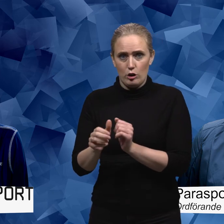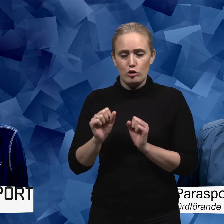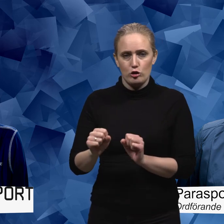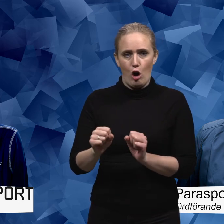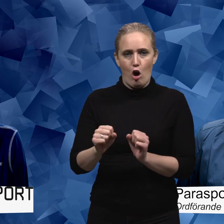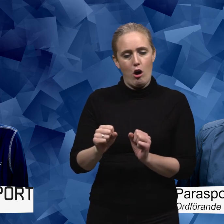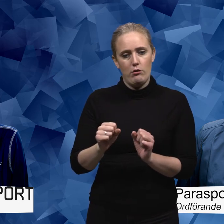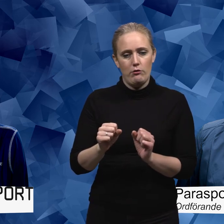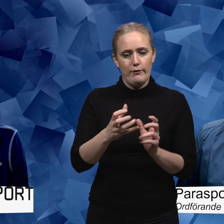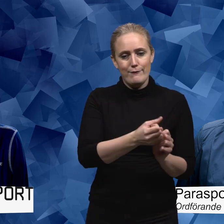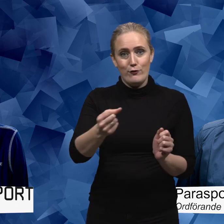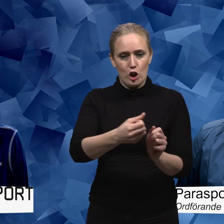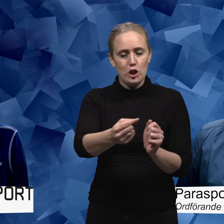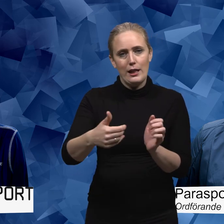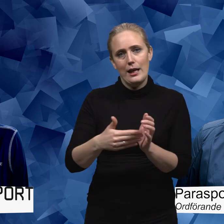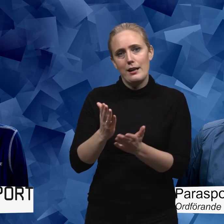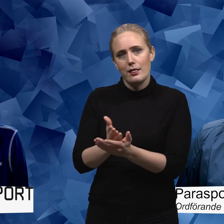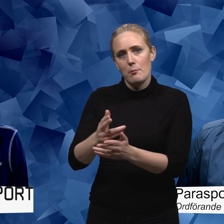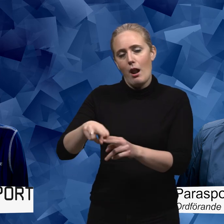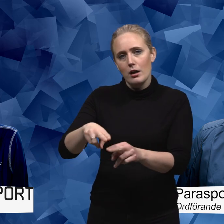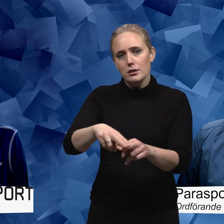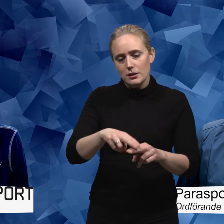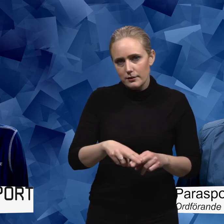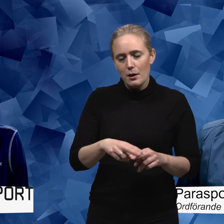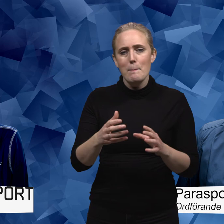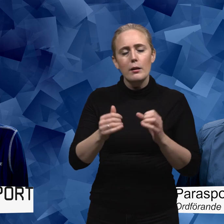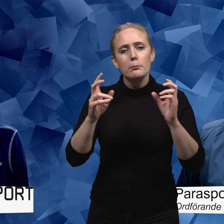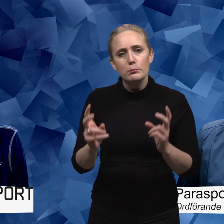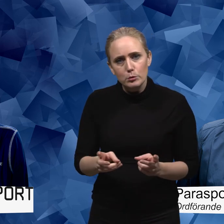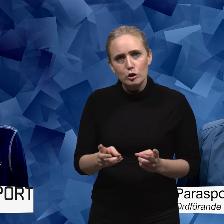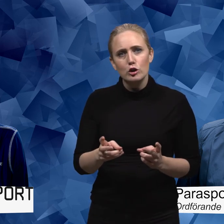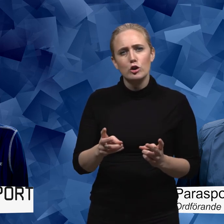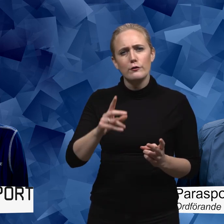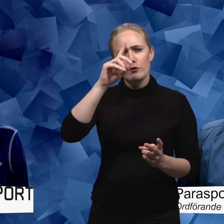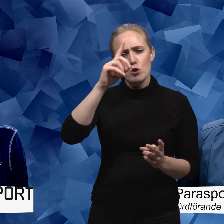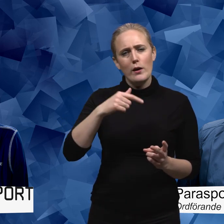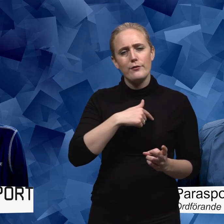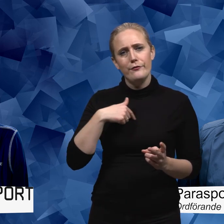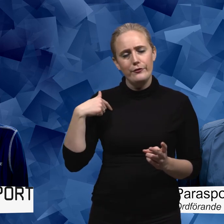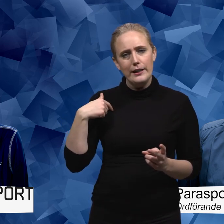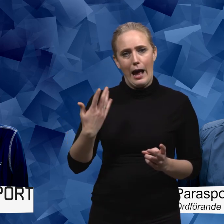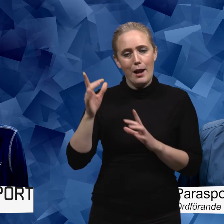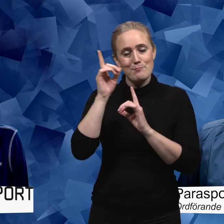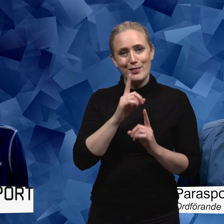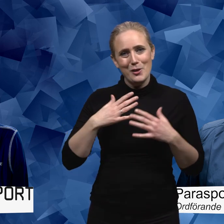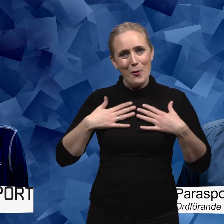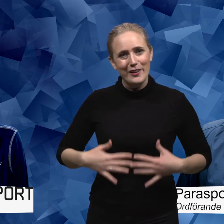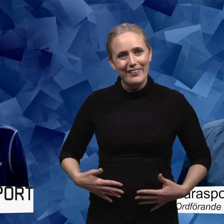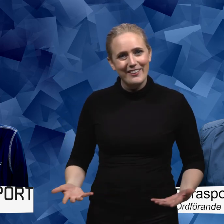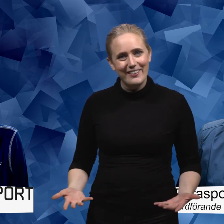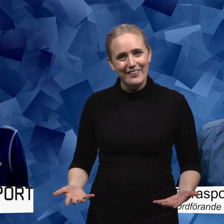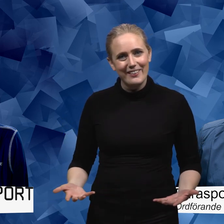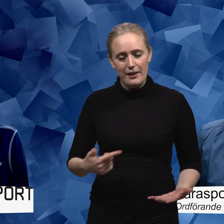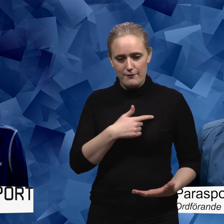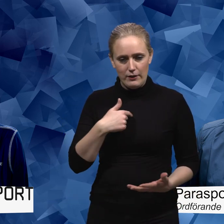att ta över Parasporten till sig. Utan också förstå att vi är i grund och botten så är vi